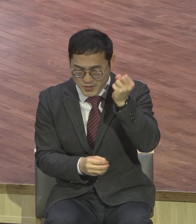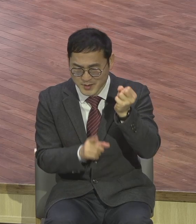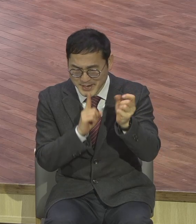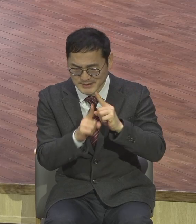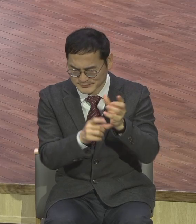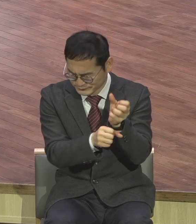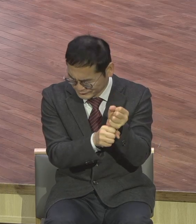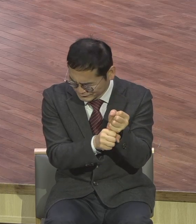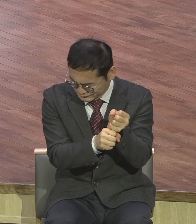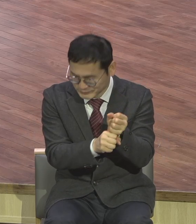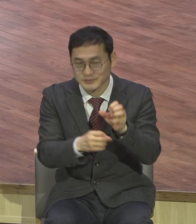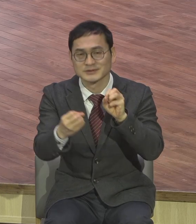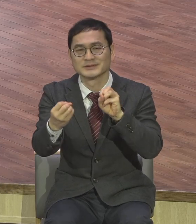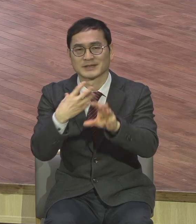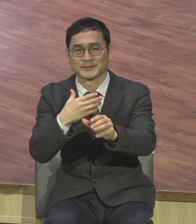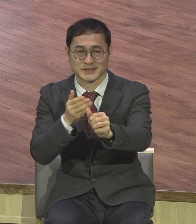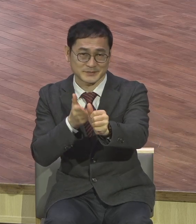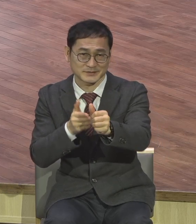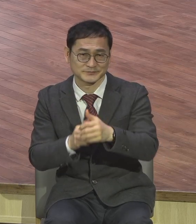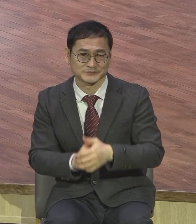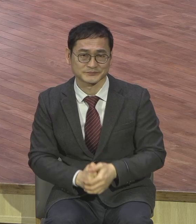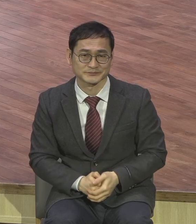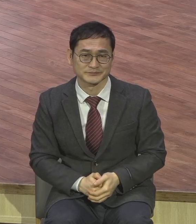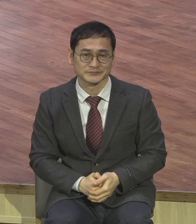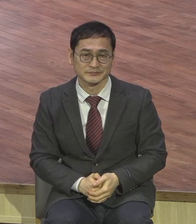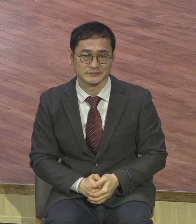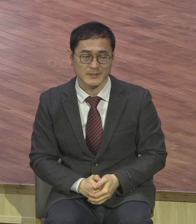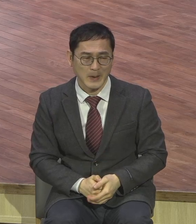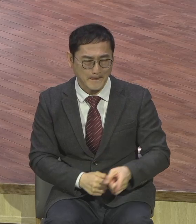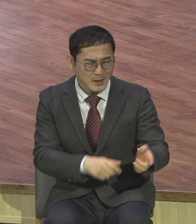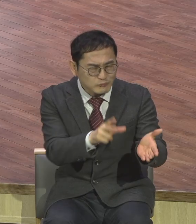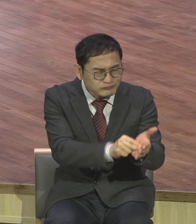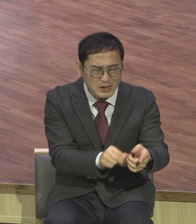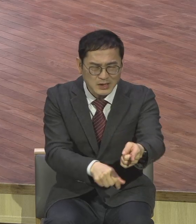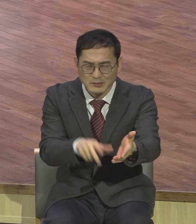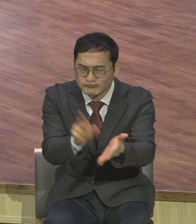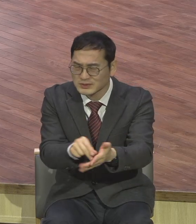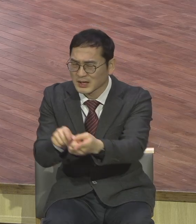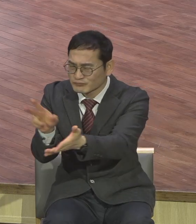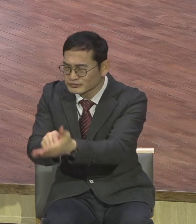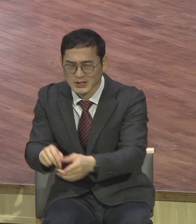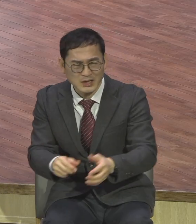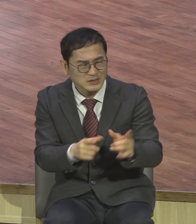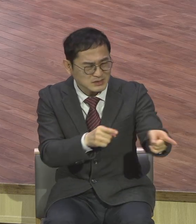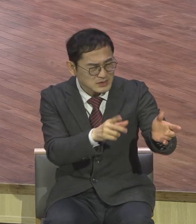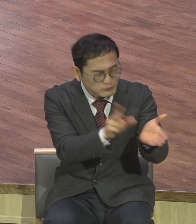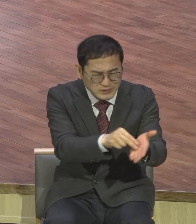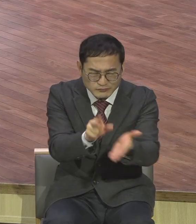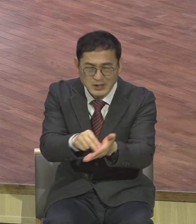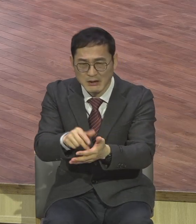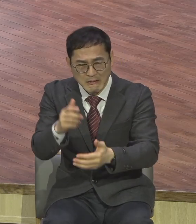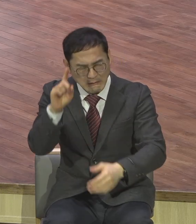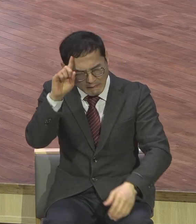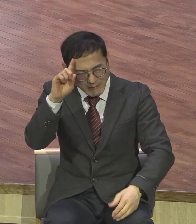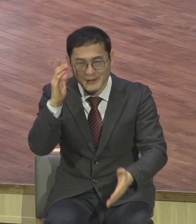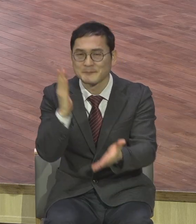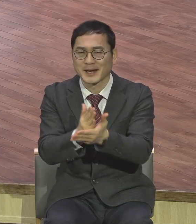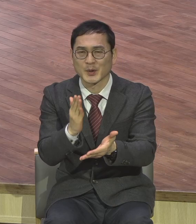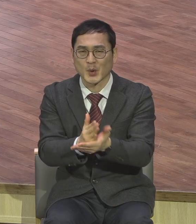이것이 이것도 문제 저것도 문제 이 사람도 저 사람도 이런 기도할 필요 없어요 하나만 하면 돼요 하나님 내가 문제입니다 내